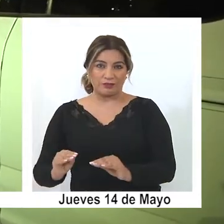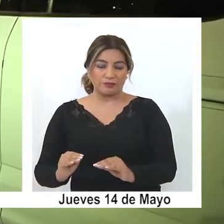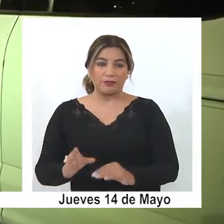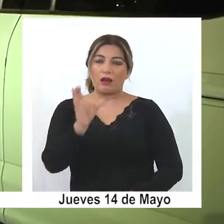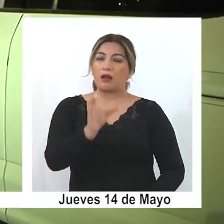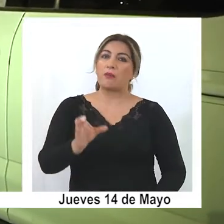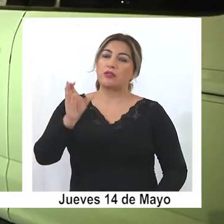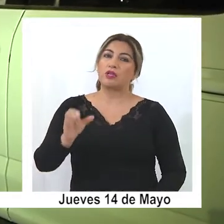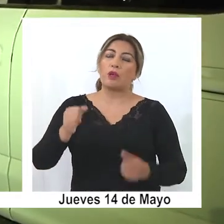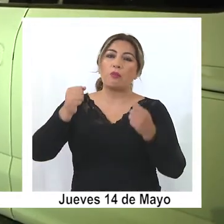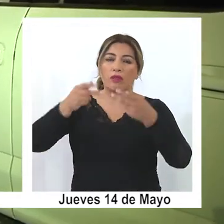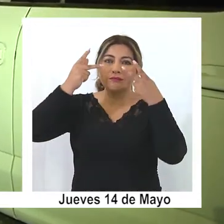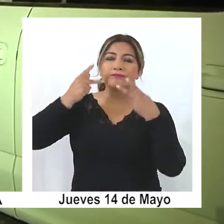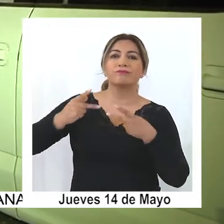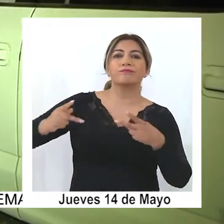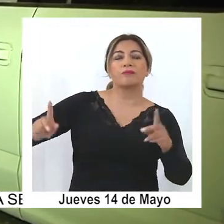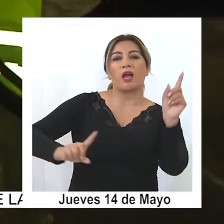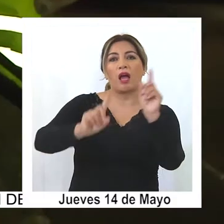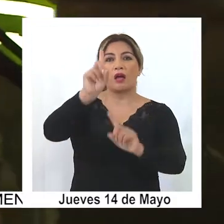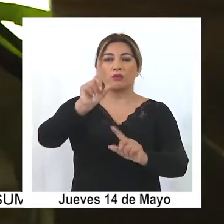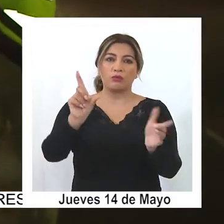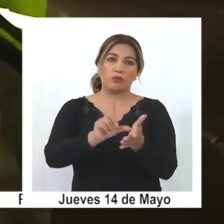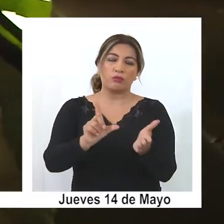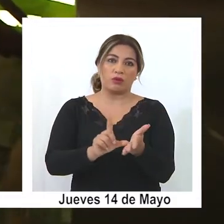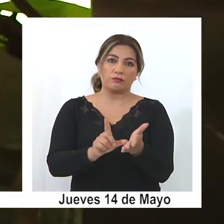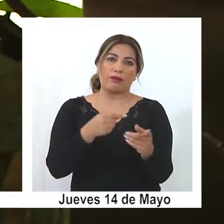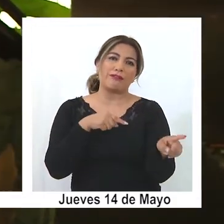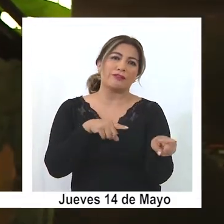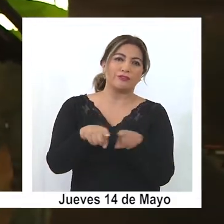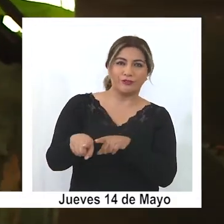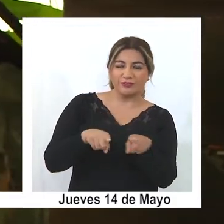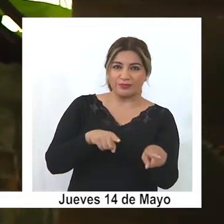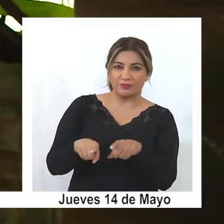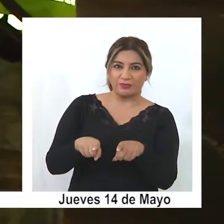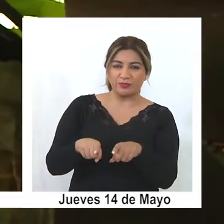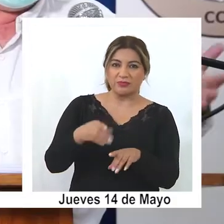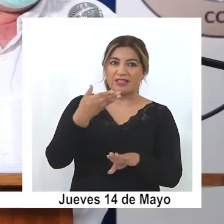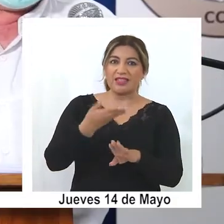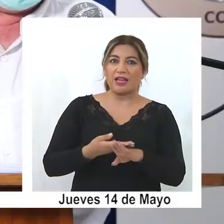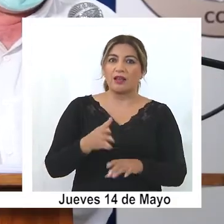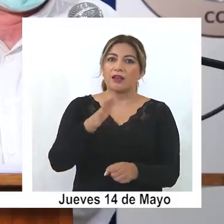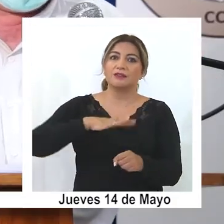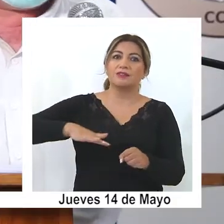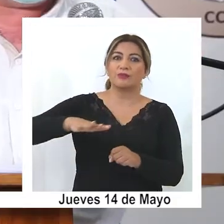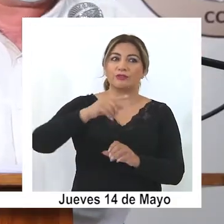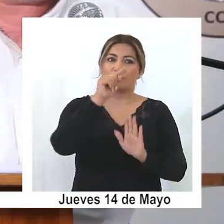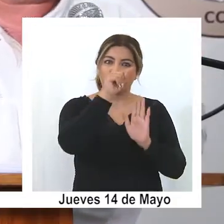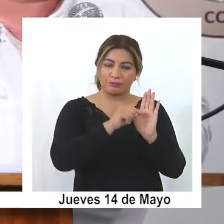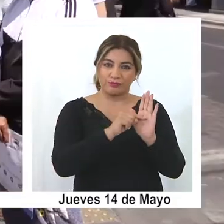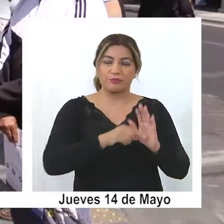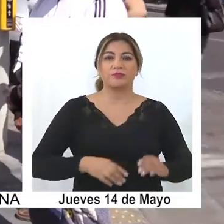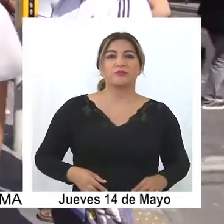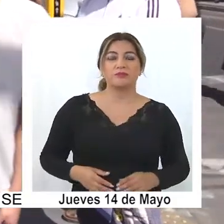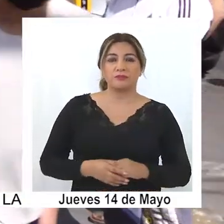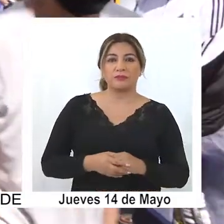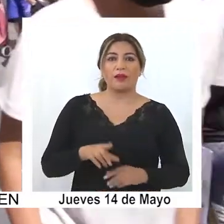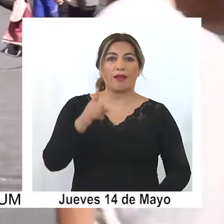personas puedan desplazarse a algún lugar, dado lo que determina la situación que se encuentra en la persona. Este jueves,